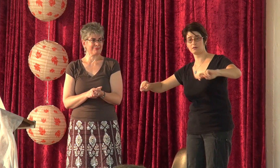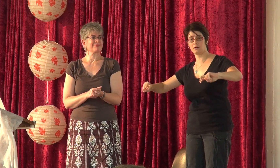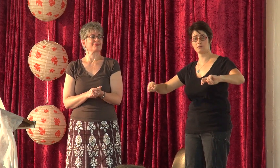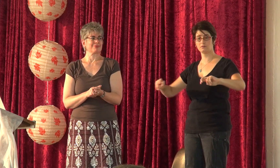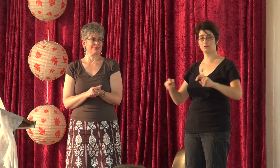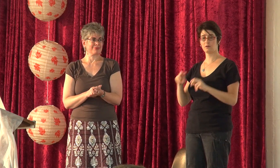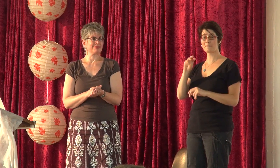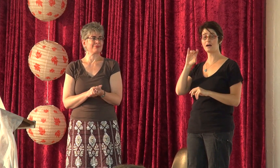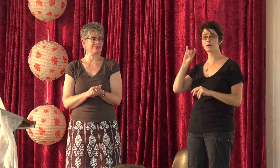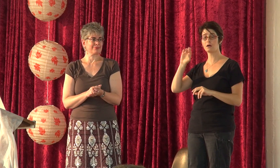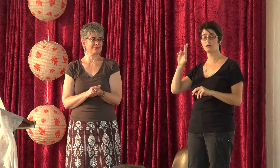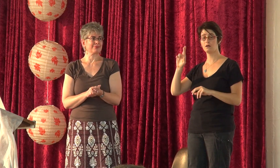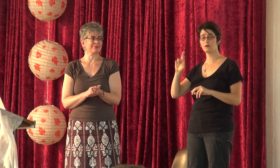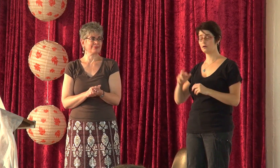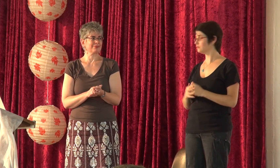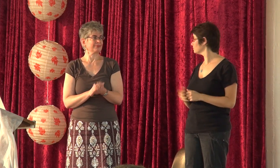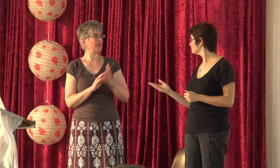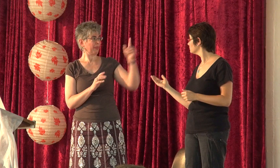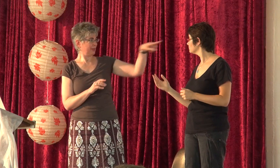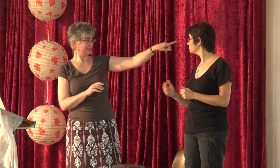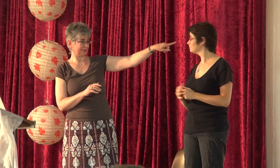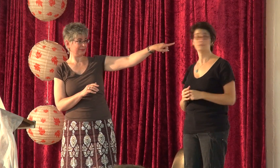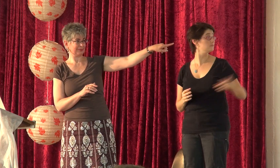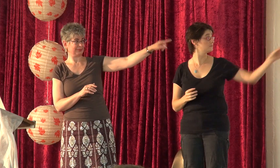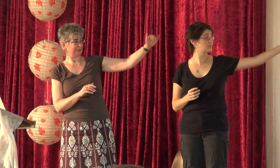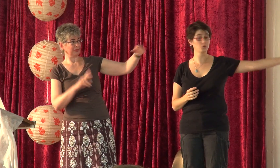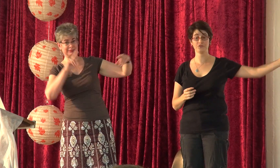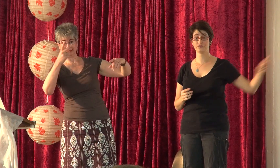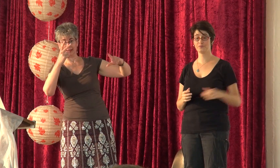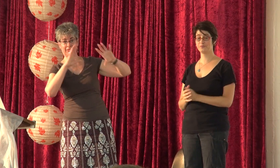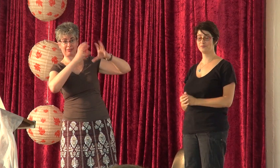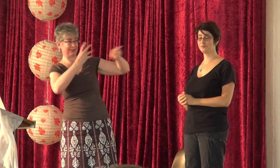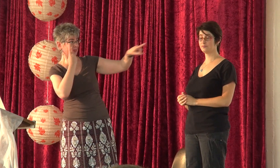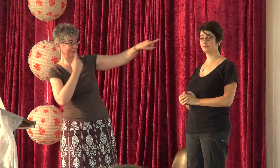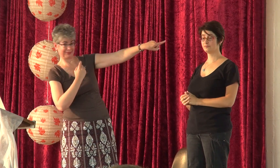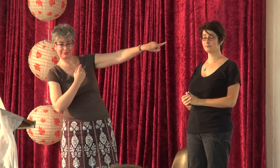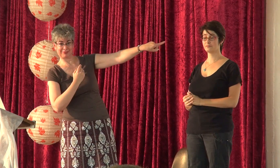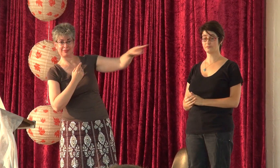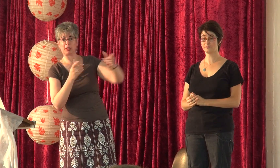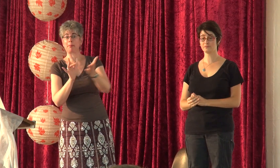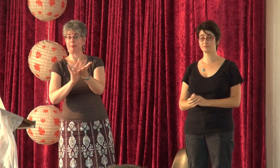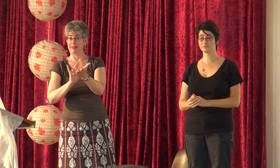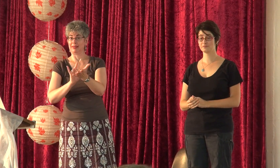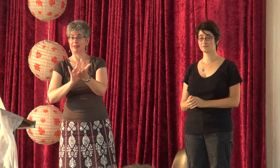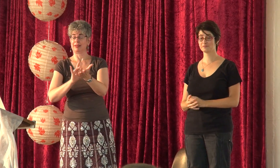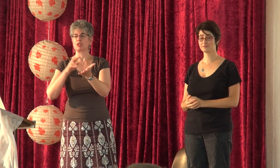אה אני מתגרחת מהנחקר שלי אתם יכולים לראות פה במצגת